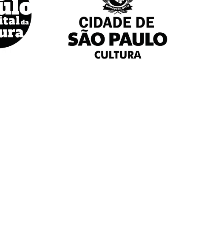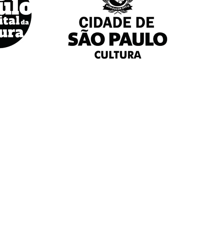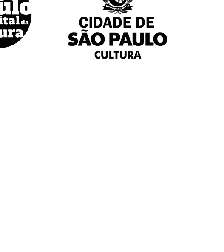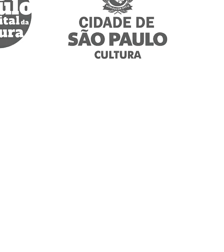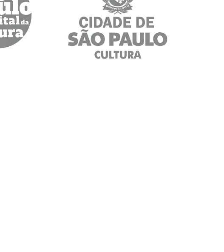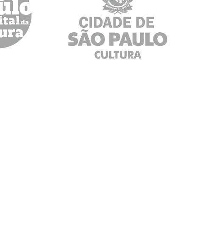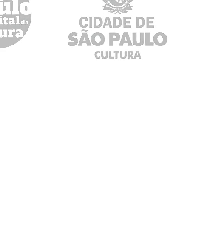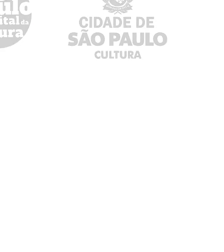Municipal de Cultura aí Obrigado.